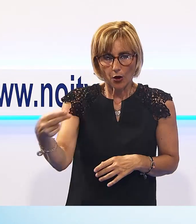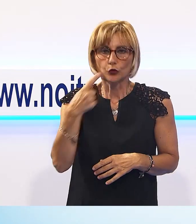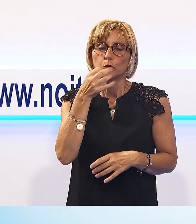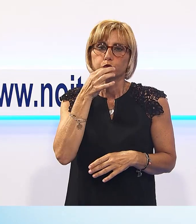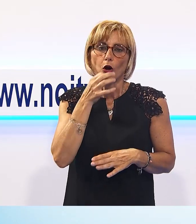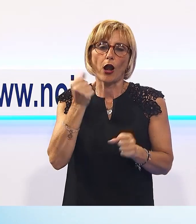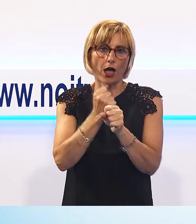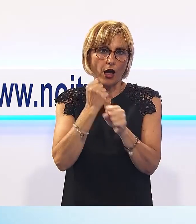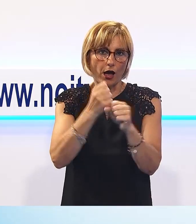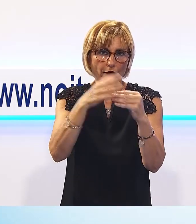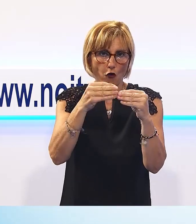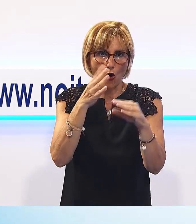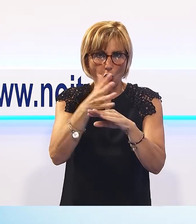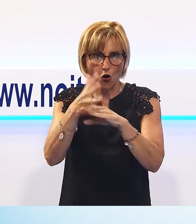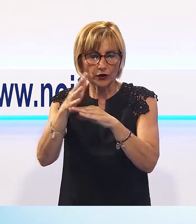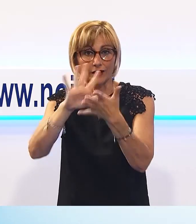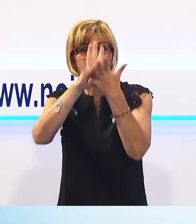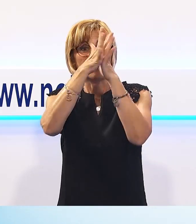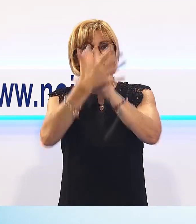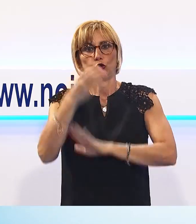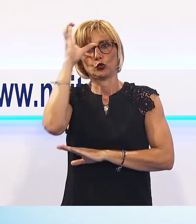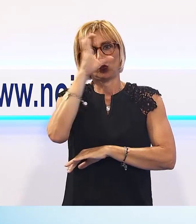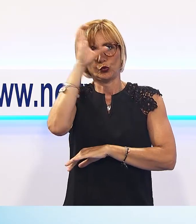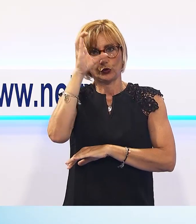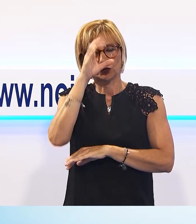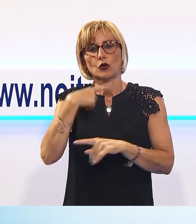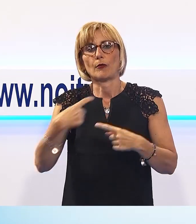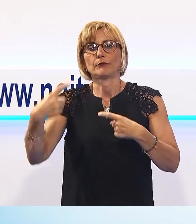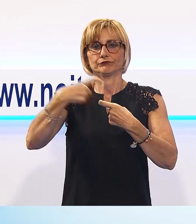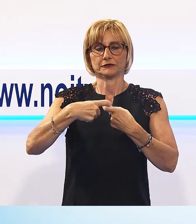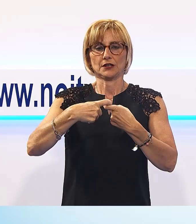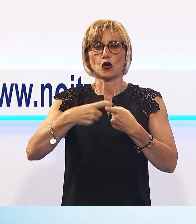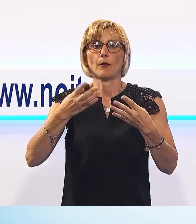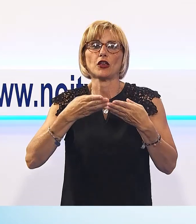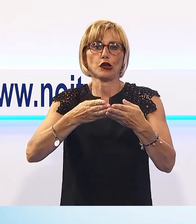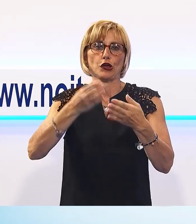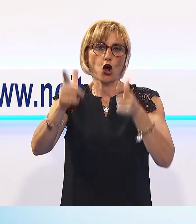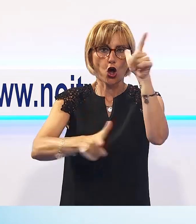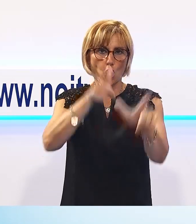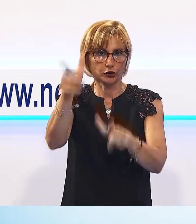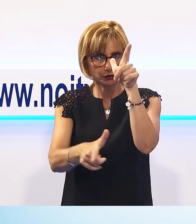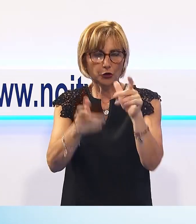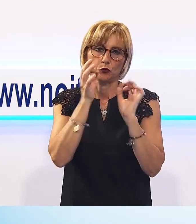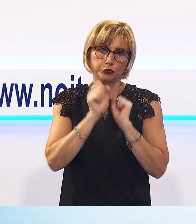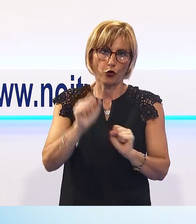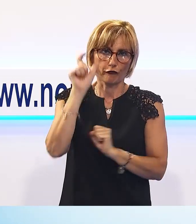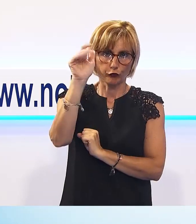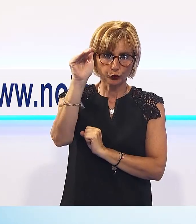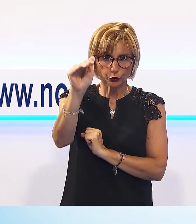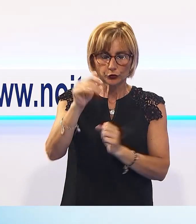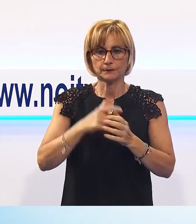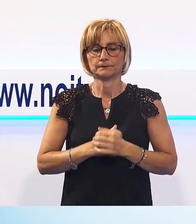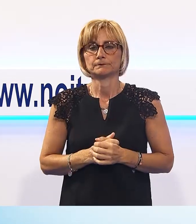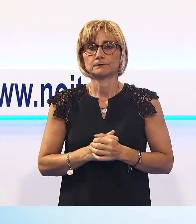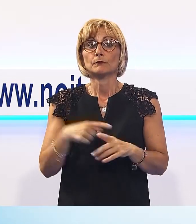che dovrà essere sviluppato in chiave turistica, magari come approdo fisso del super yacht. Ma sono molti i fronti aperti sul porto, a partire